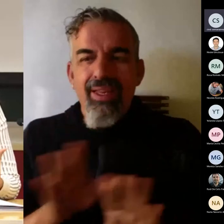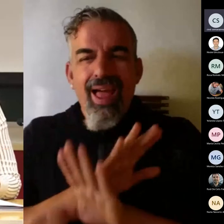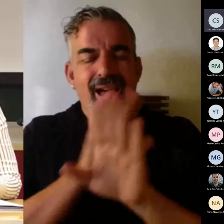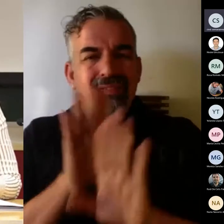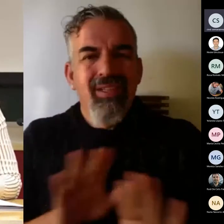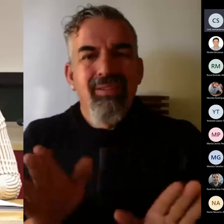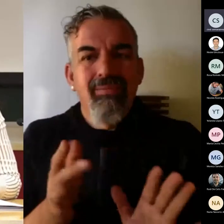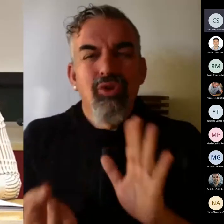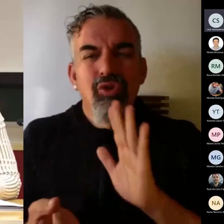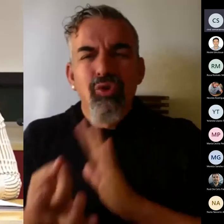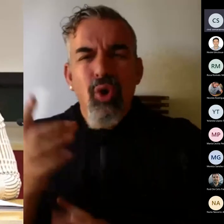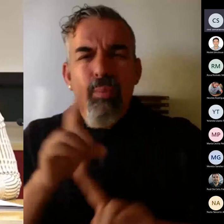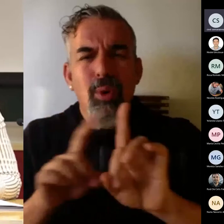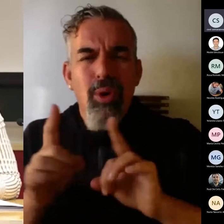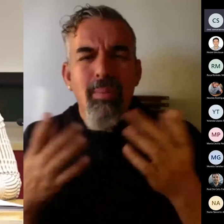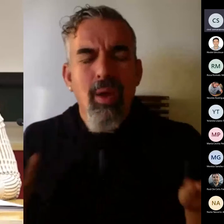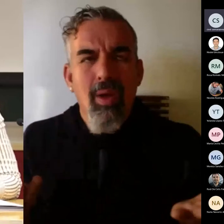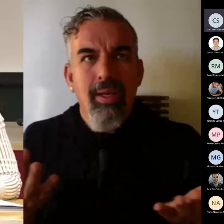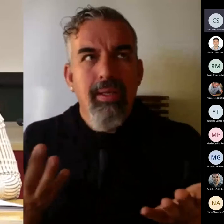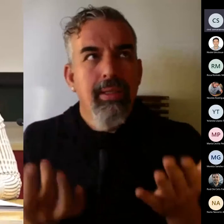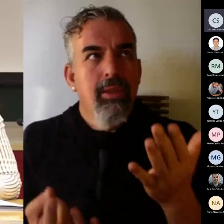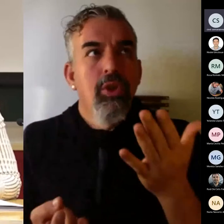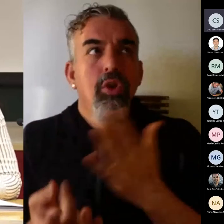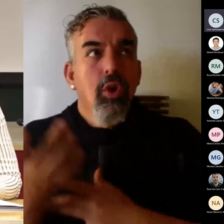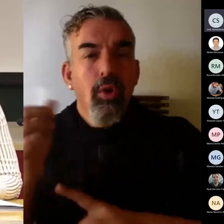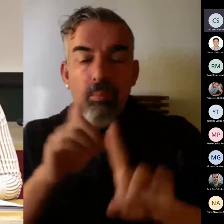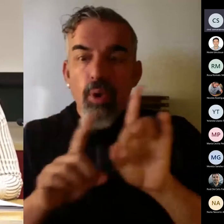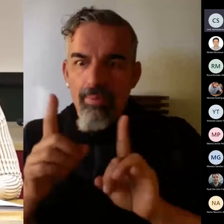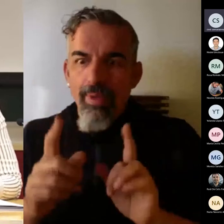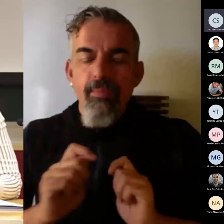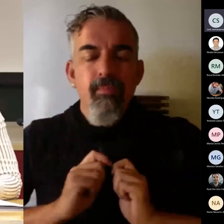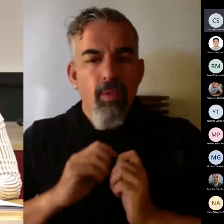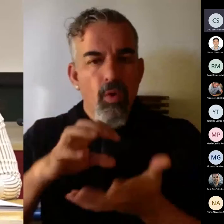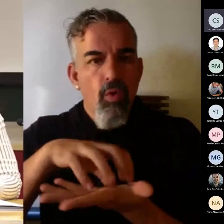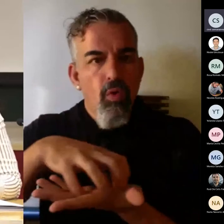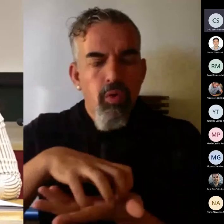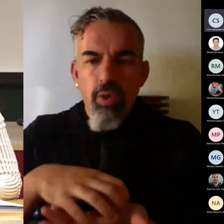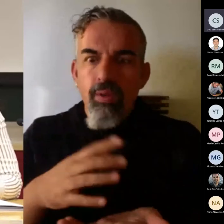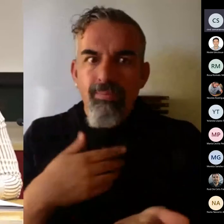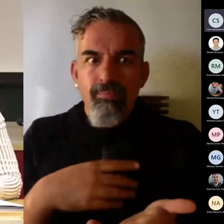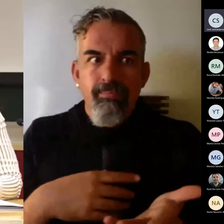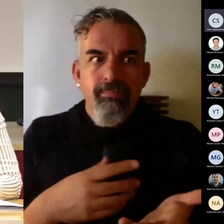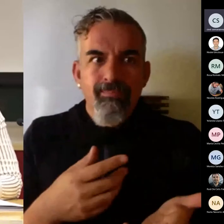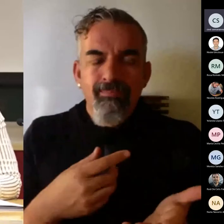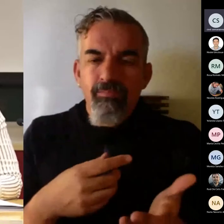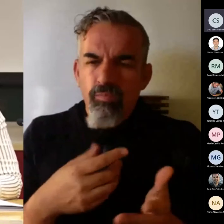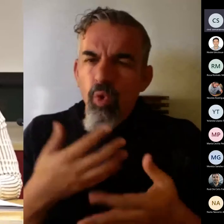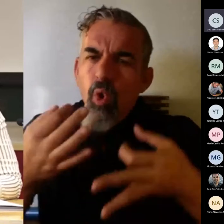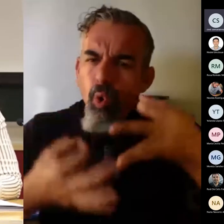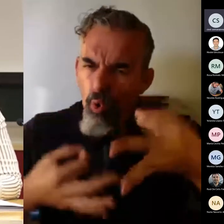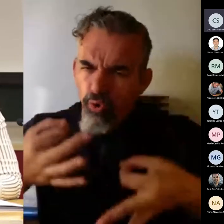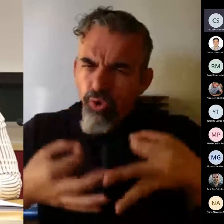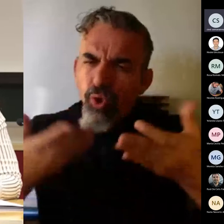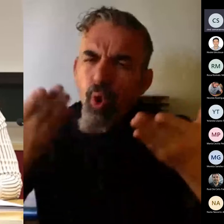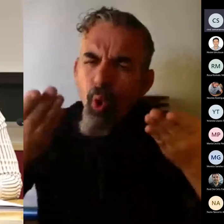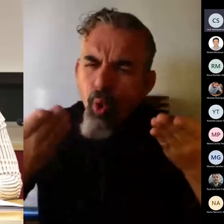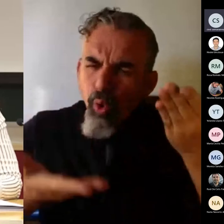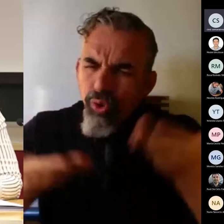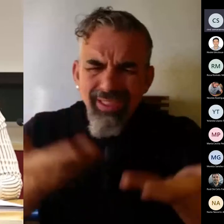el problema es ese, el problema que ya me generaba me generaba problemas, es decir, estoy segura en esto.